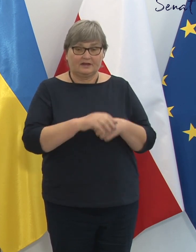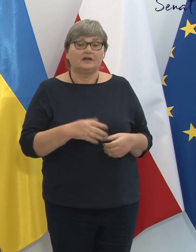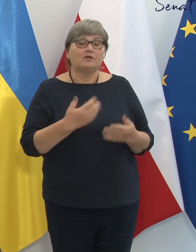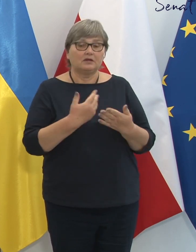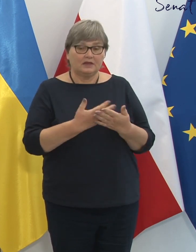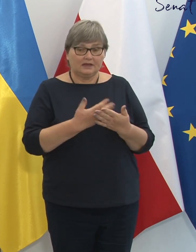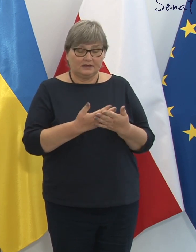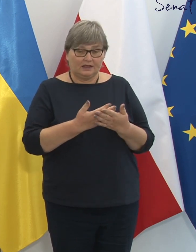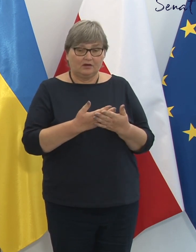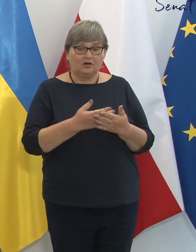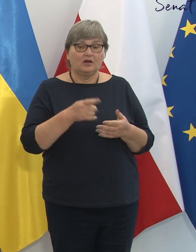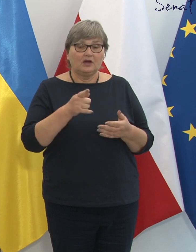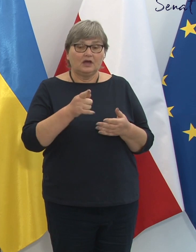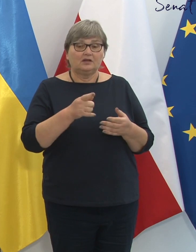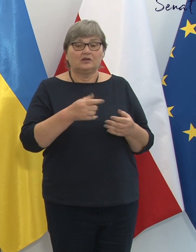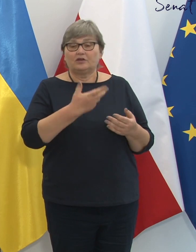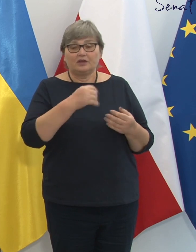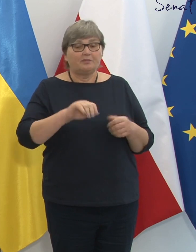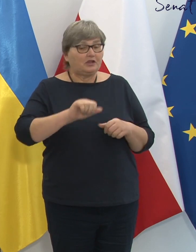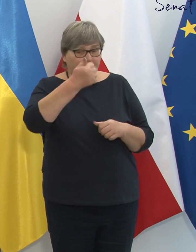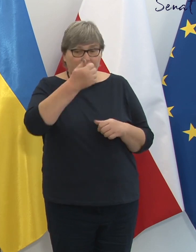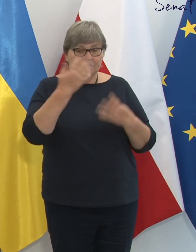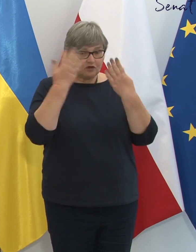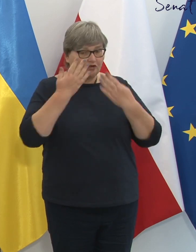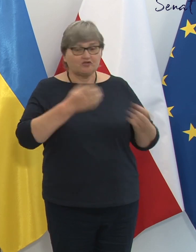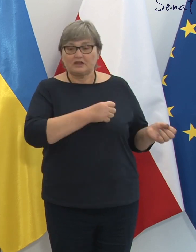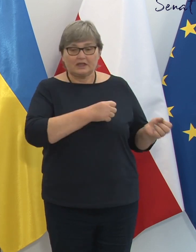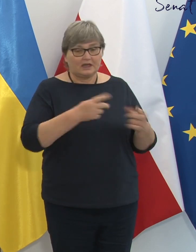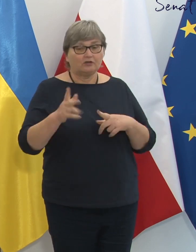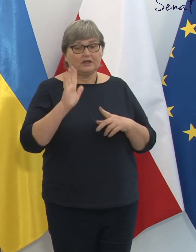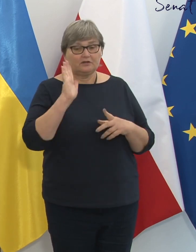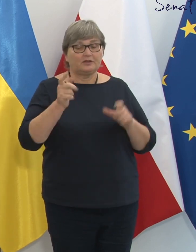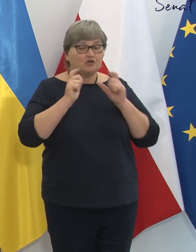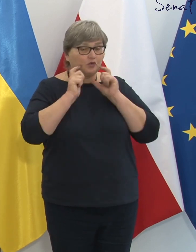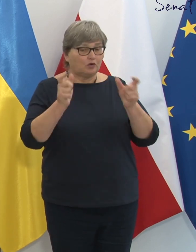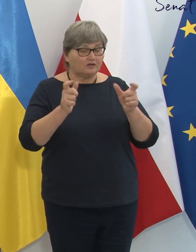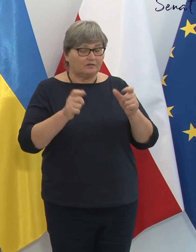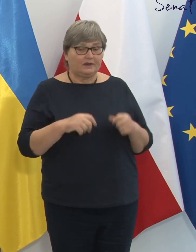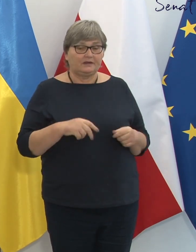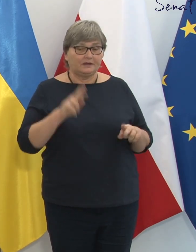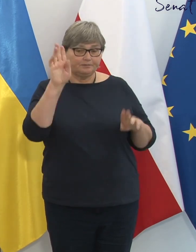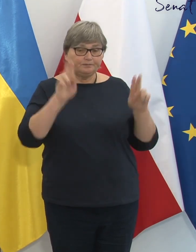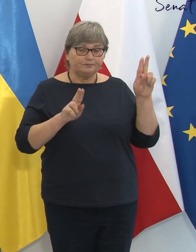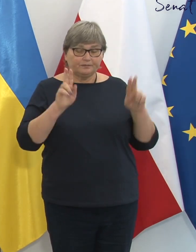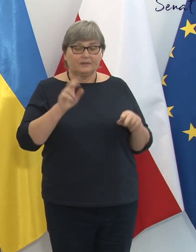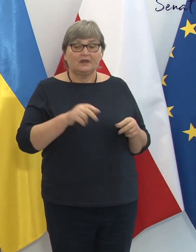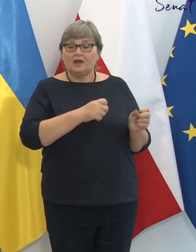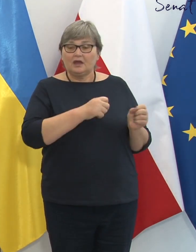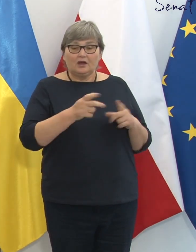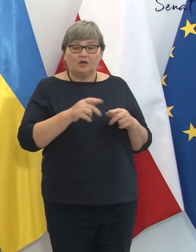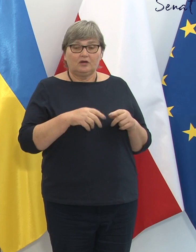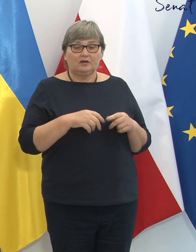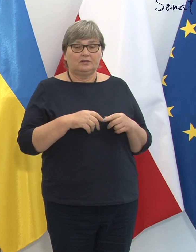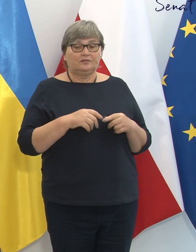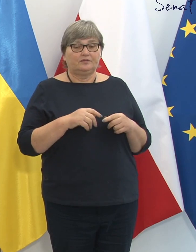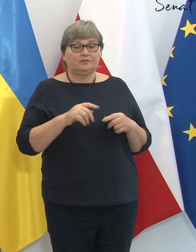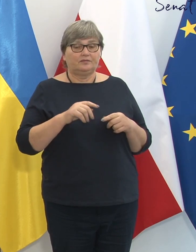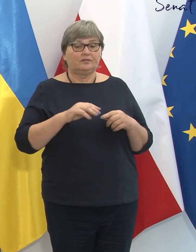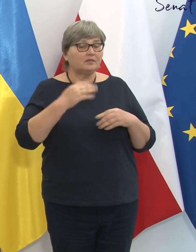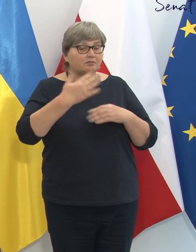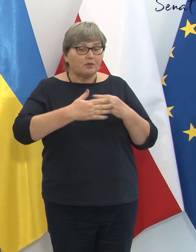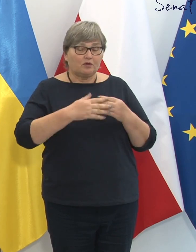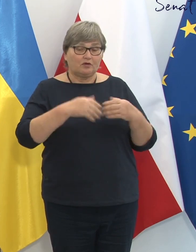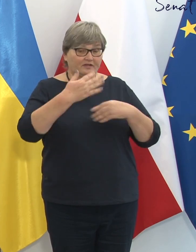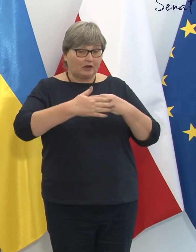będzie wspominięciem pierwszego czytania i ona będzie głosowana natychmiast po zakończeniu tego punktu.